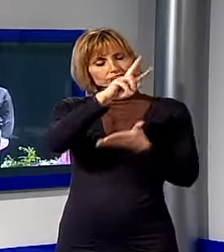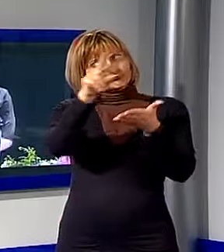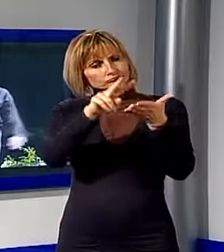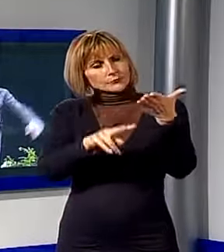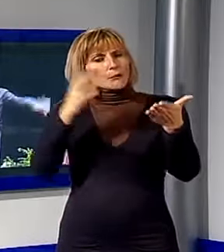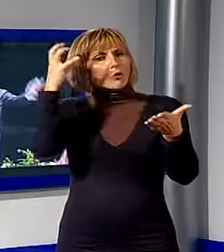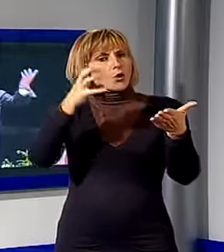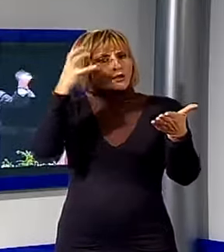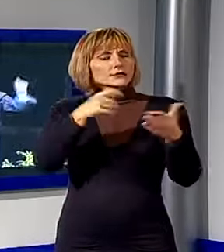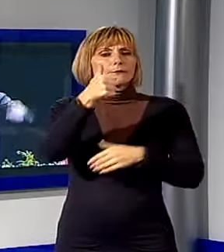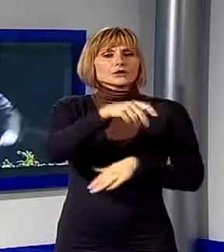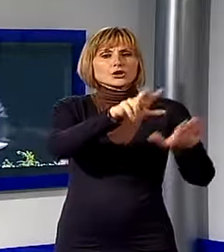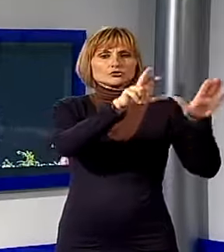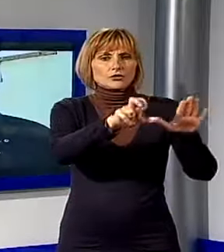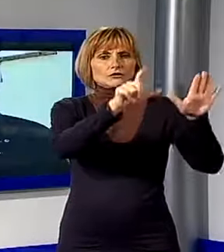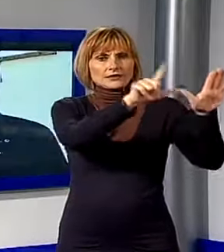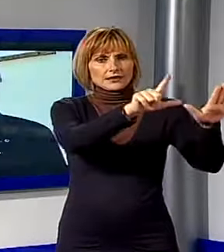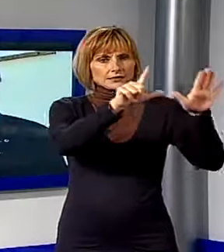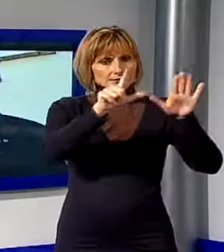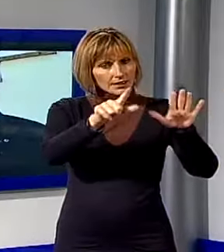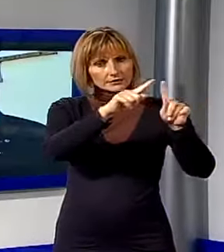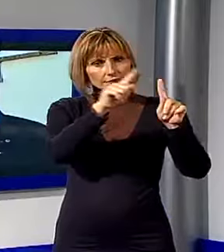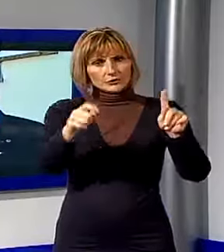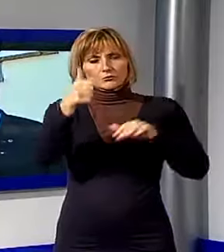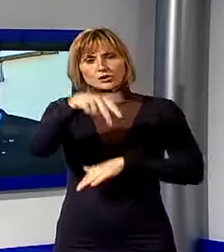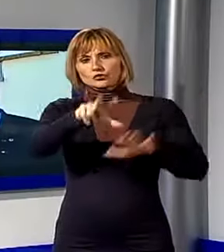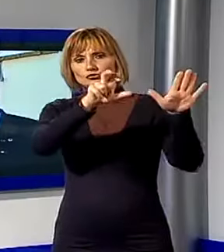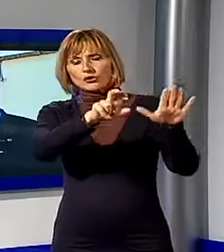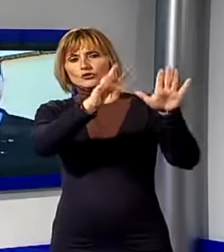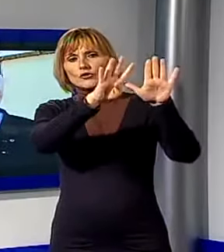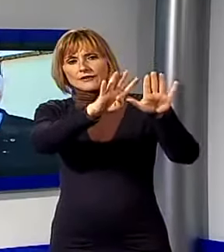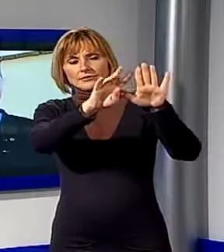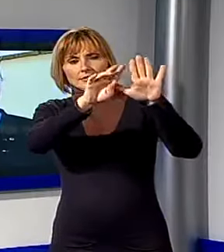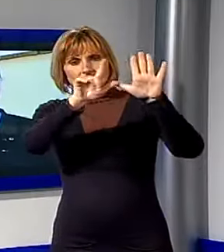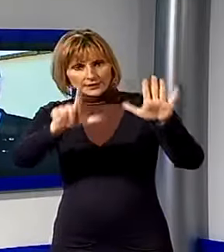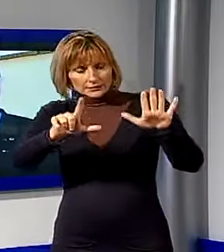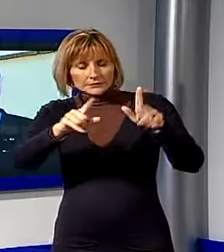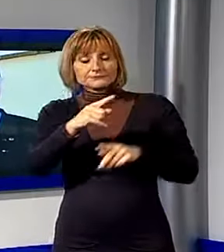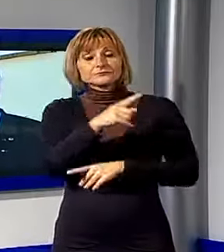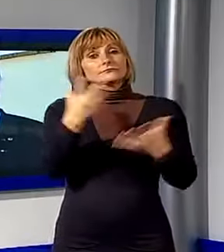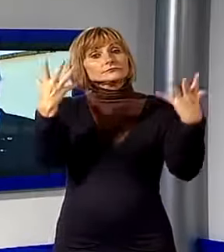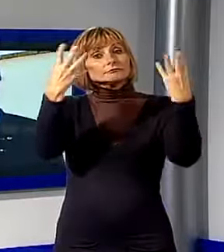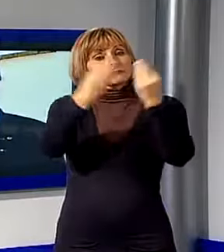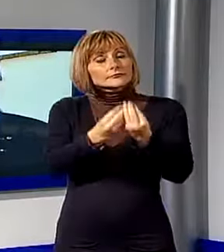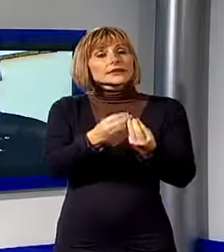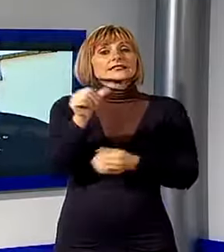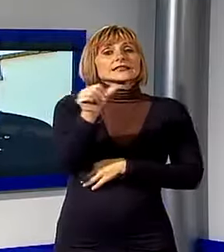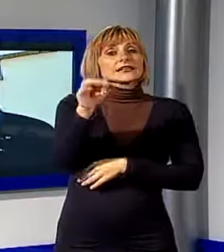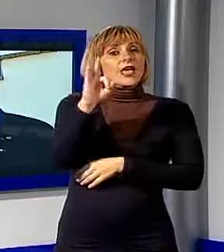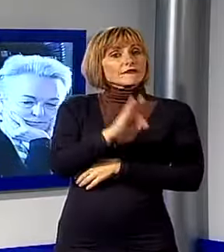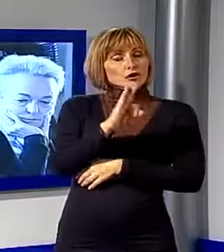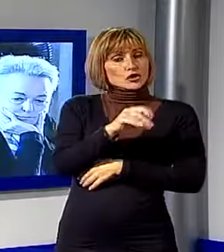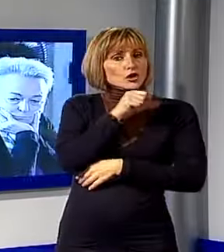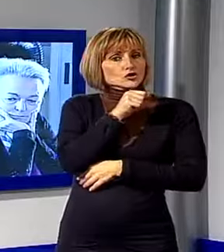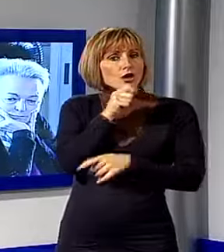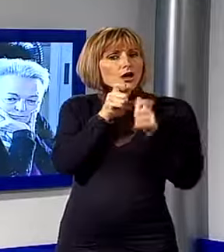1877 e il 1896. Ad accompagnare Placido il soprano Serena Farnocchia che con la sua voce di grande